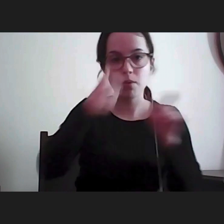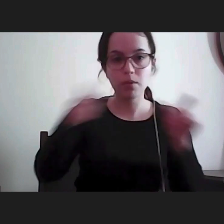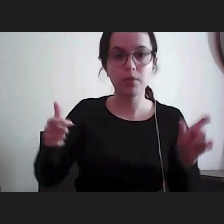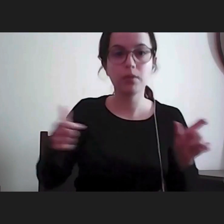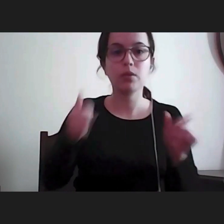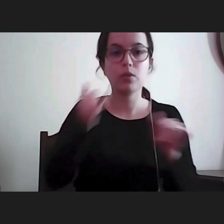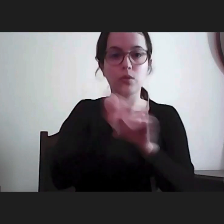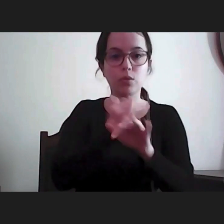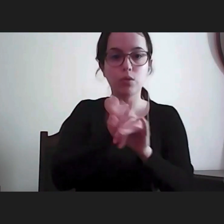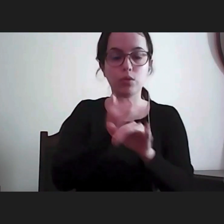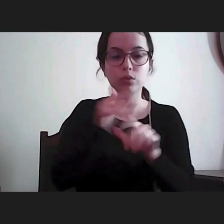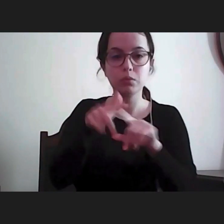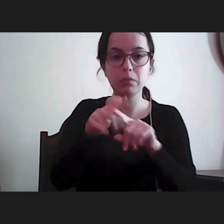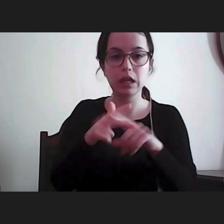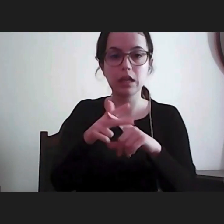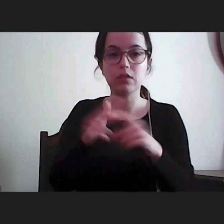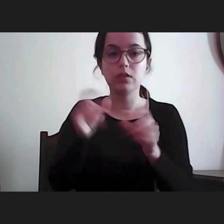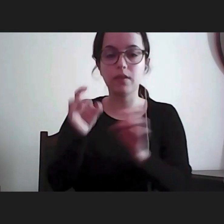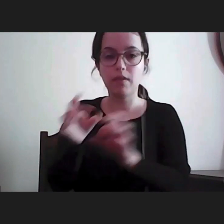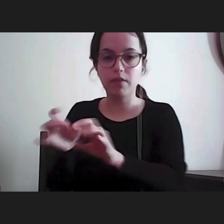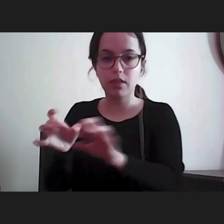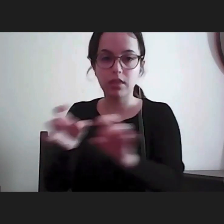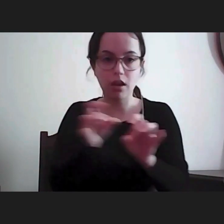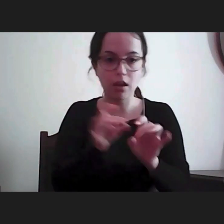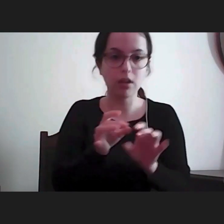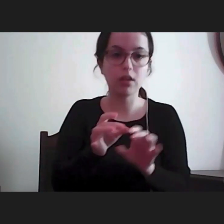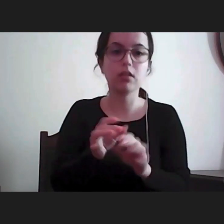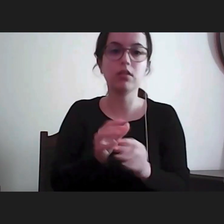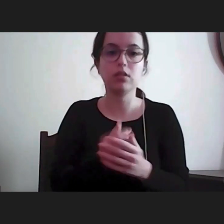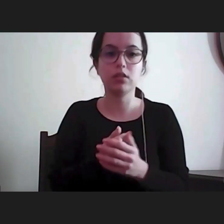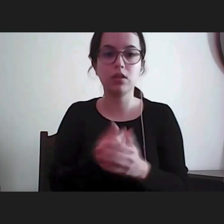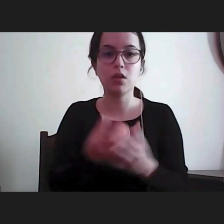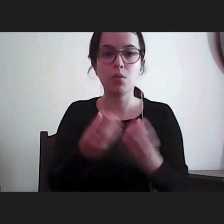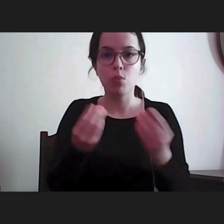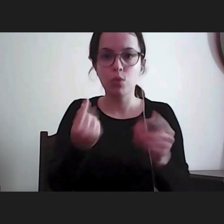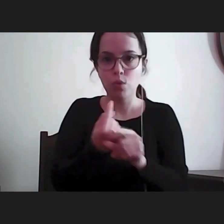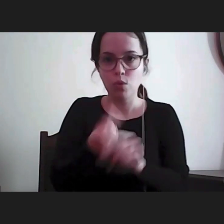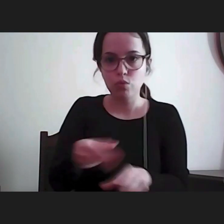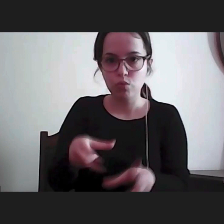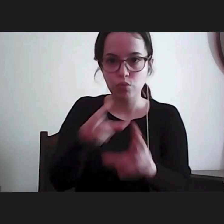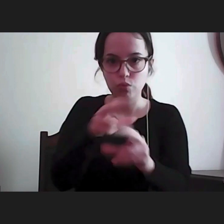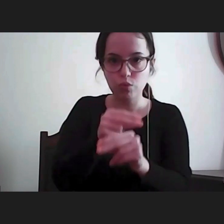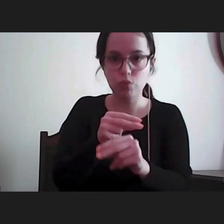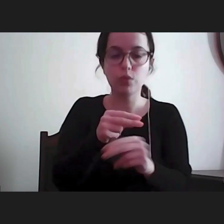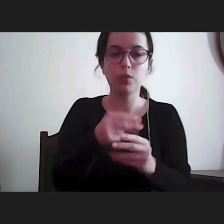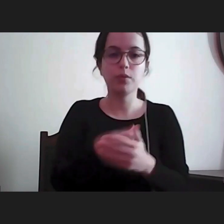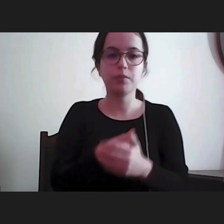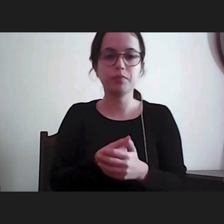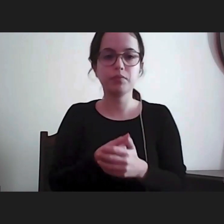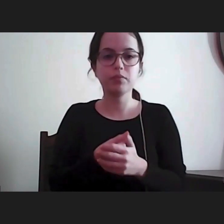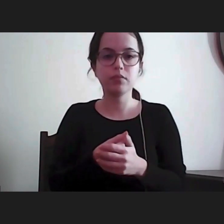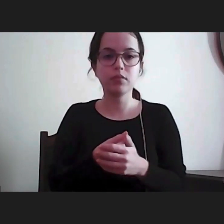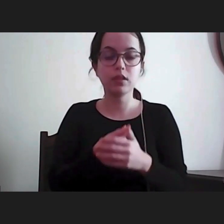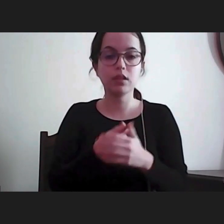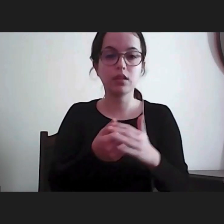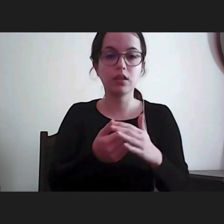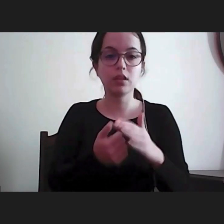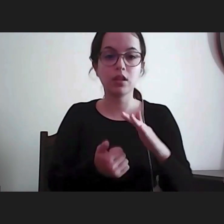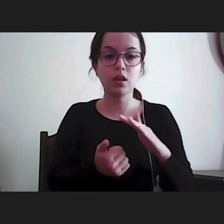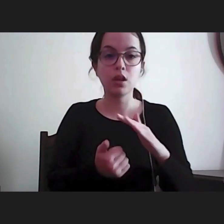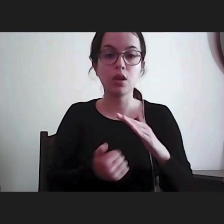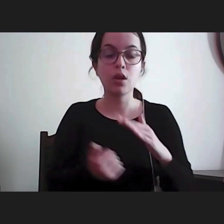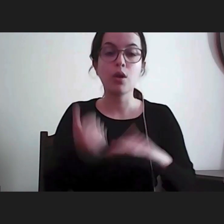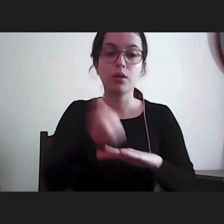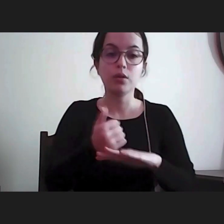outros mecanismos nacionais de prevenção, trouxe muita coisa de novo, a Provedoria faz parte da Aliança